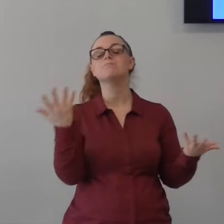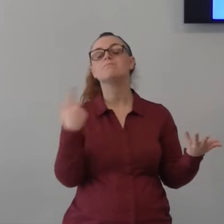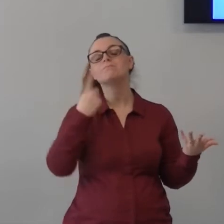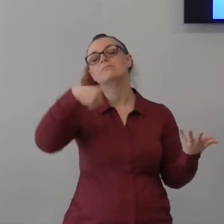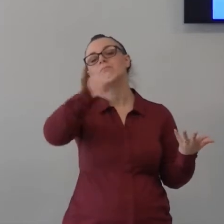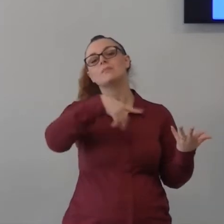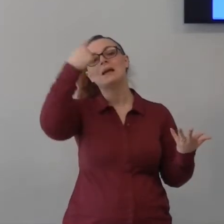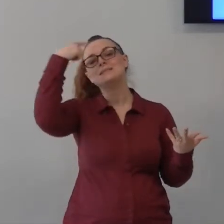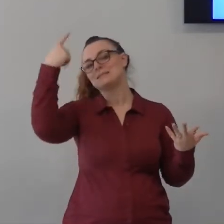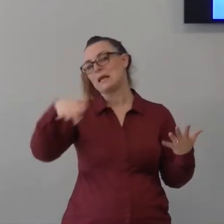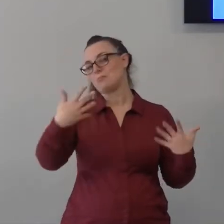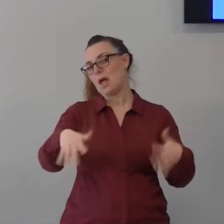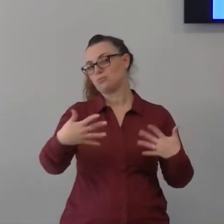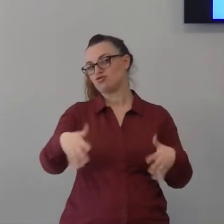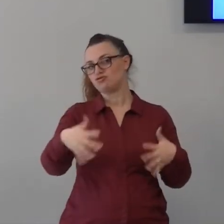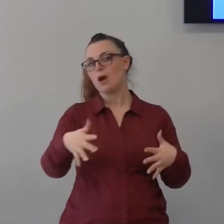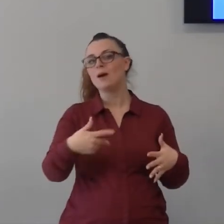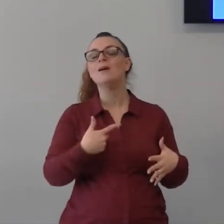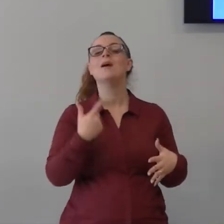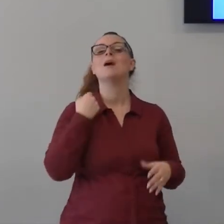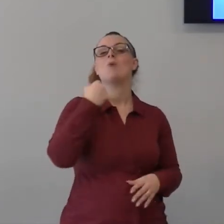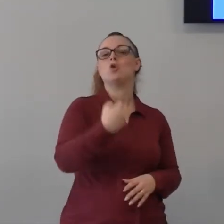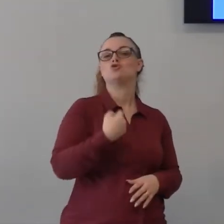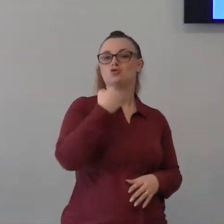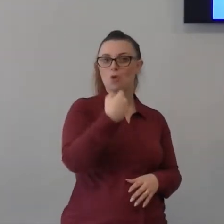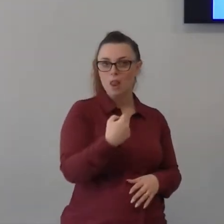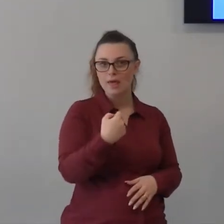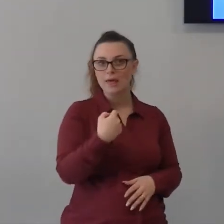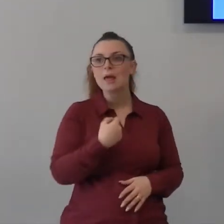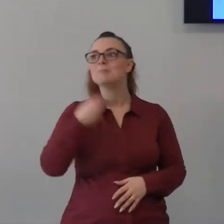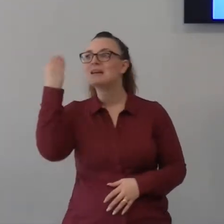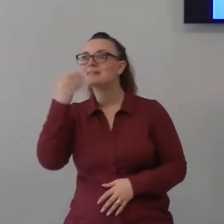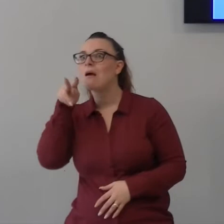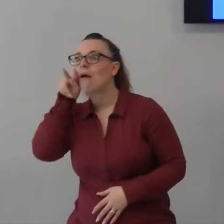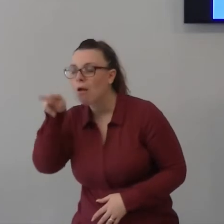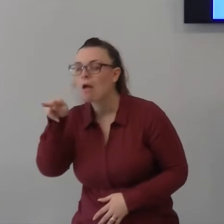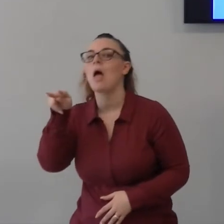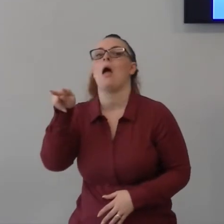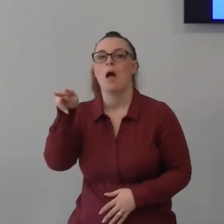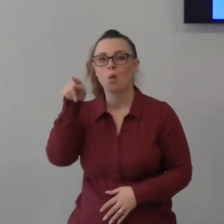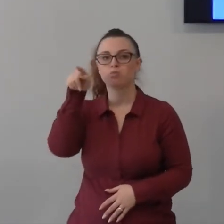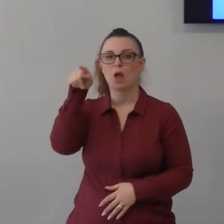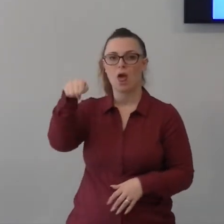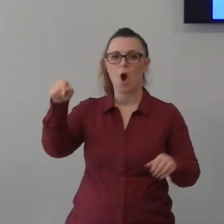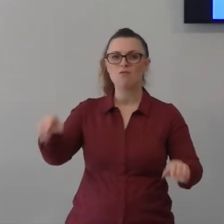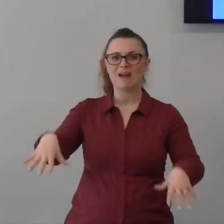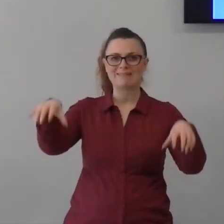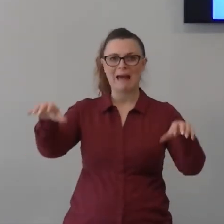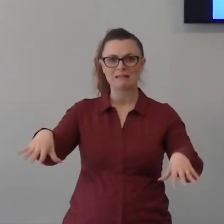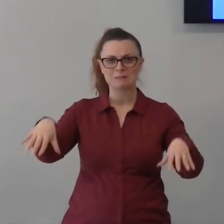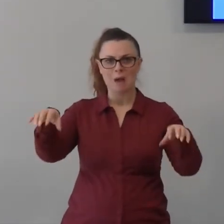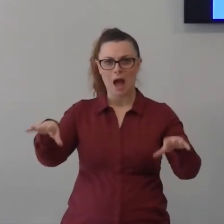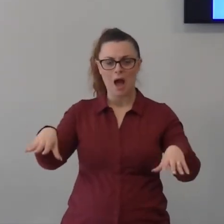gli apostoli credevano ai fantasmi ma seconda cosa è strana strana effetto vero